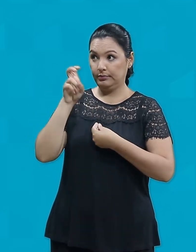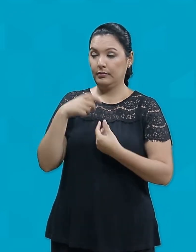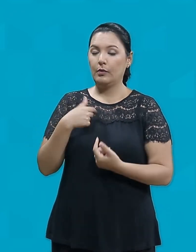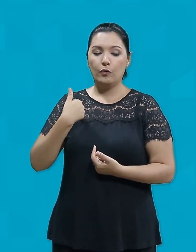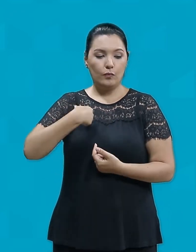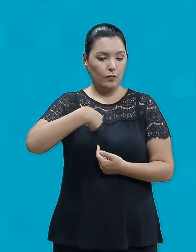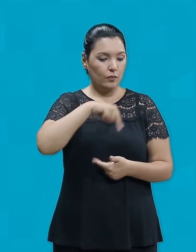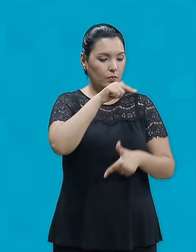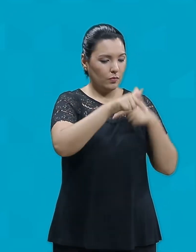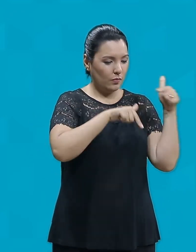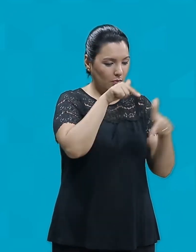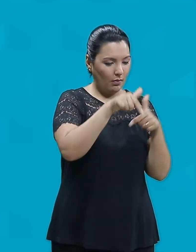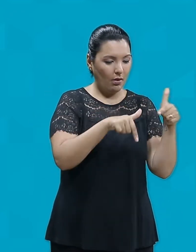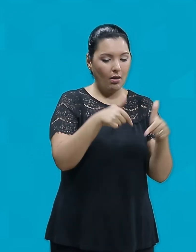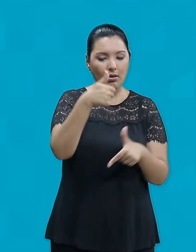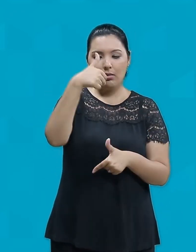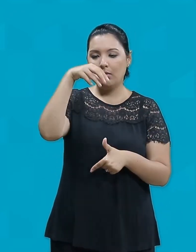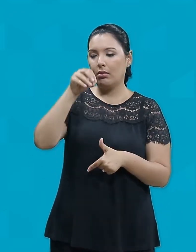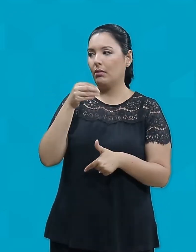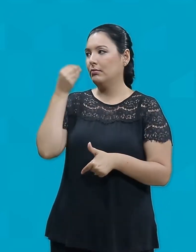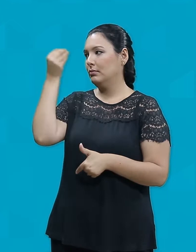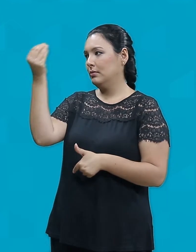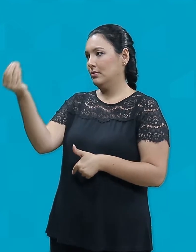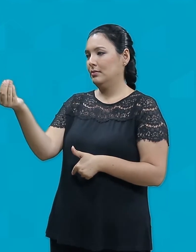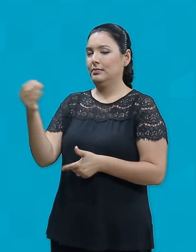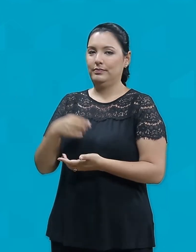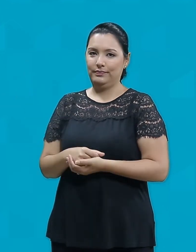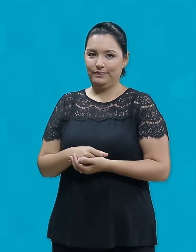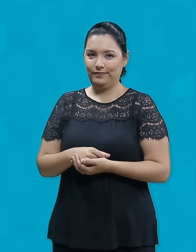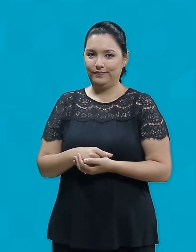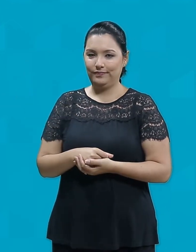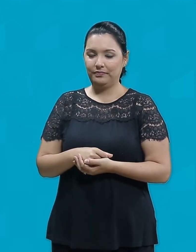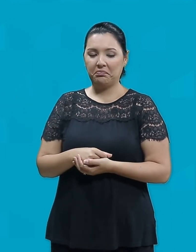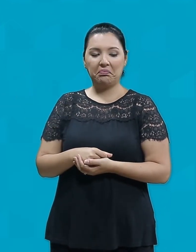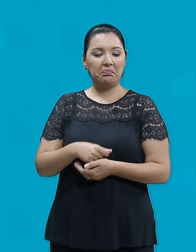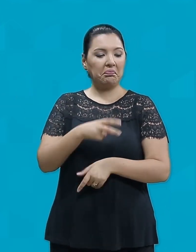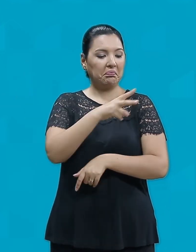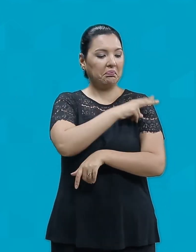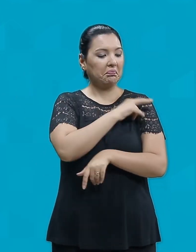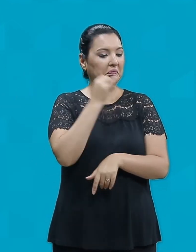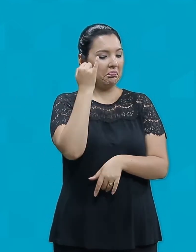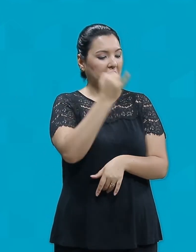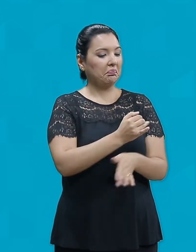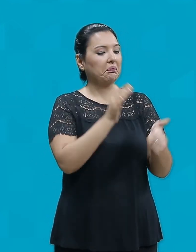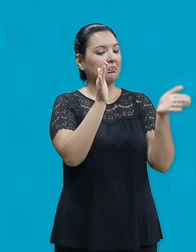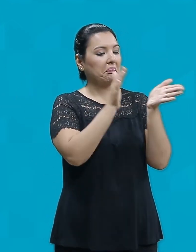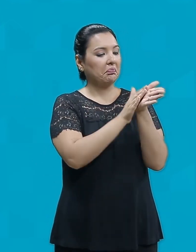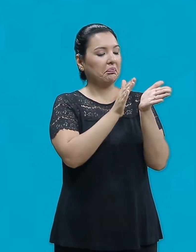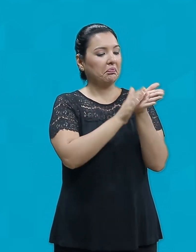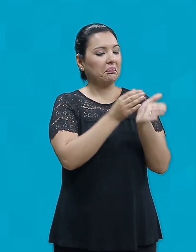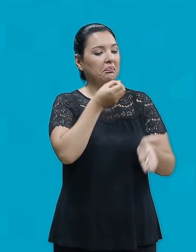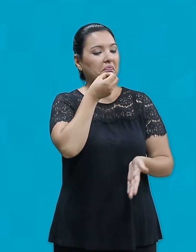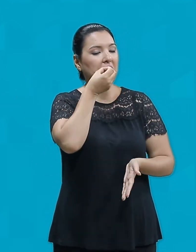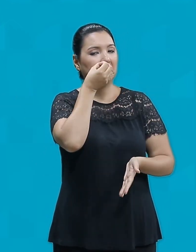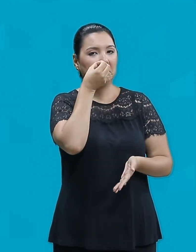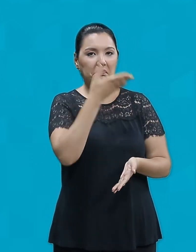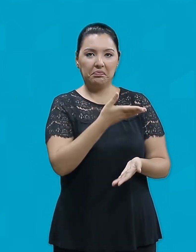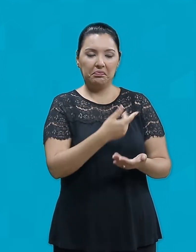aqui estão mais cinco, que lucrei O patrão lhe disse, muito bem, servo bom e fiel